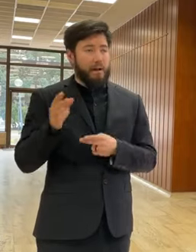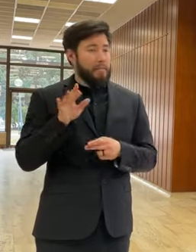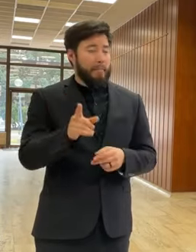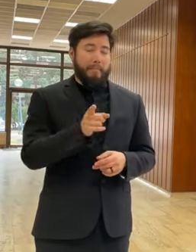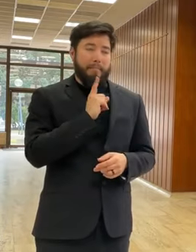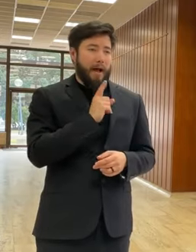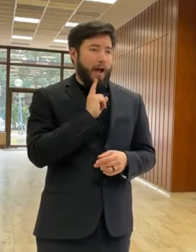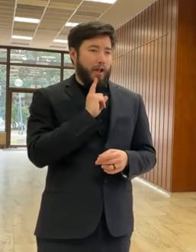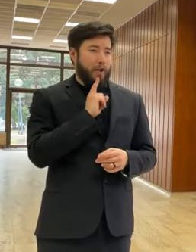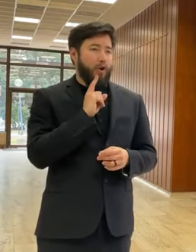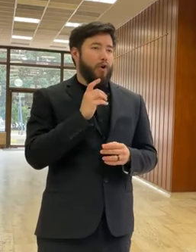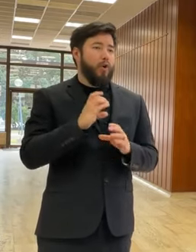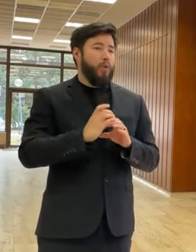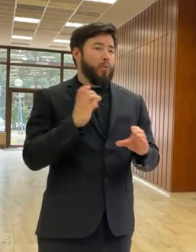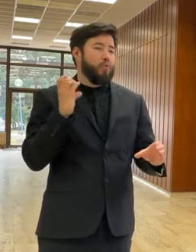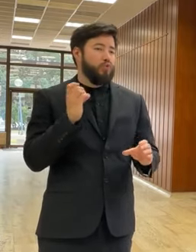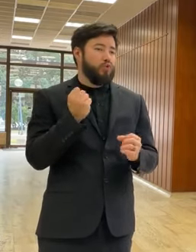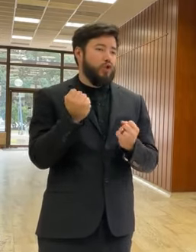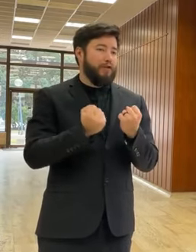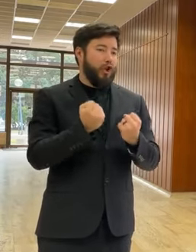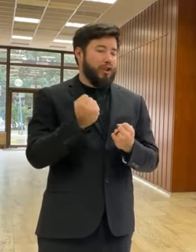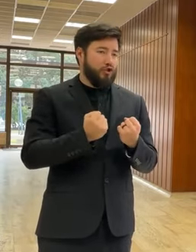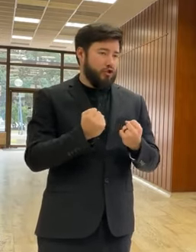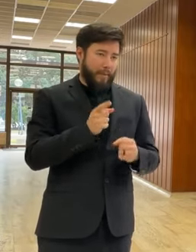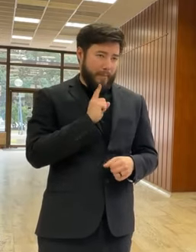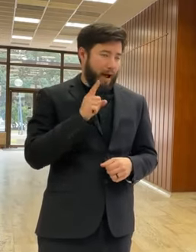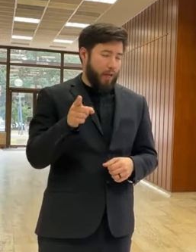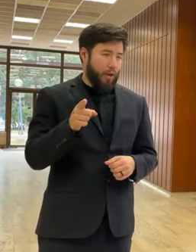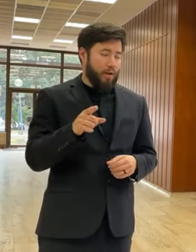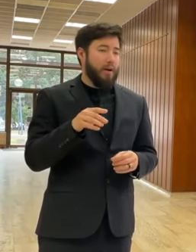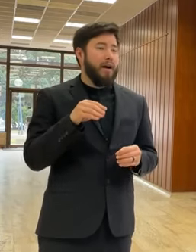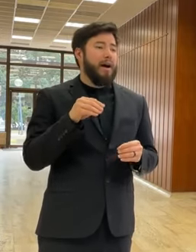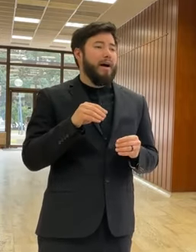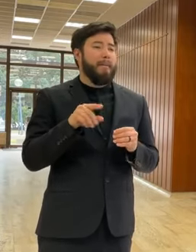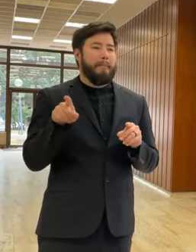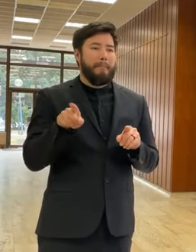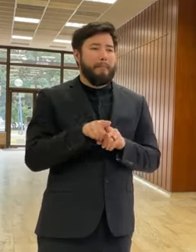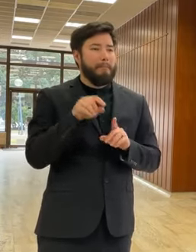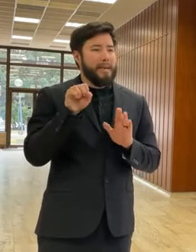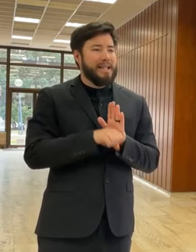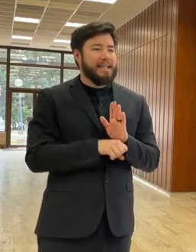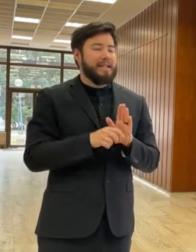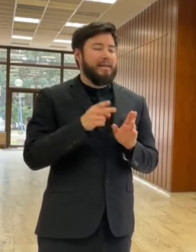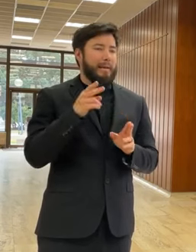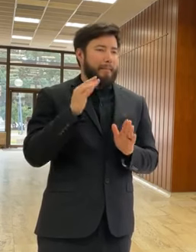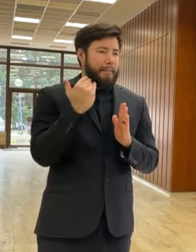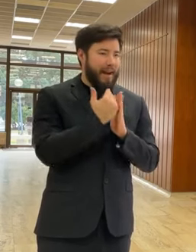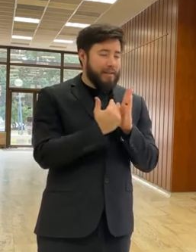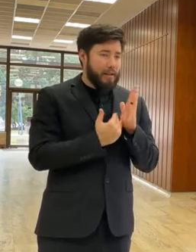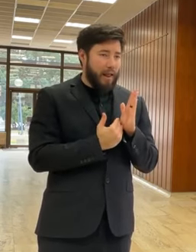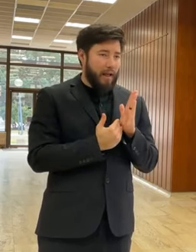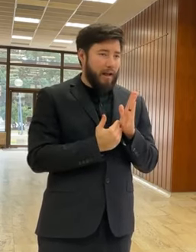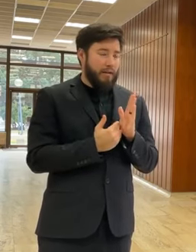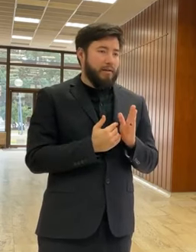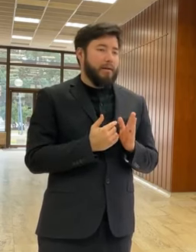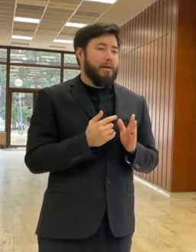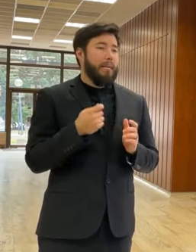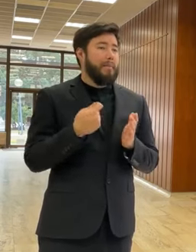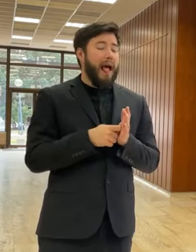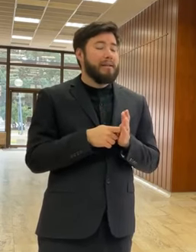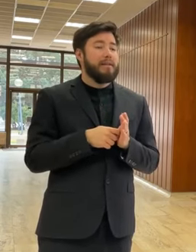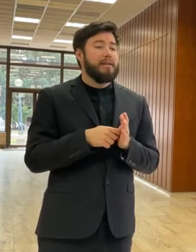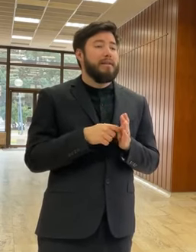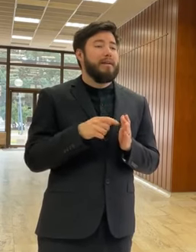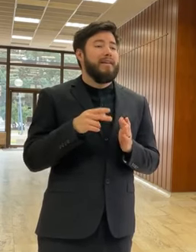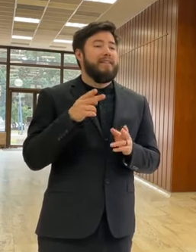rušňovodičov a tie prísne pravidlá platia aj v depách alebo pri posunovaní vlakov. Navyše, my otvárame